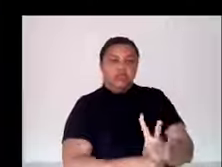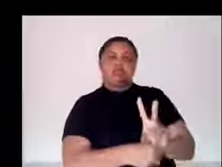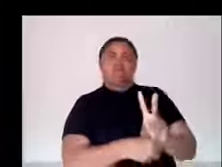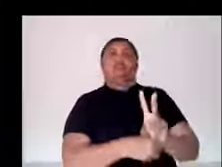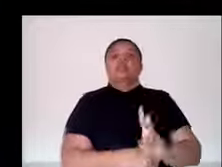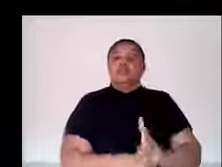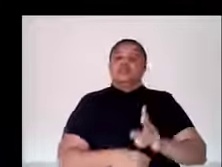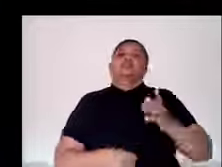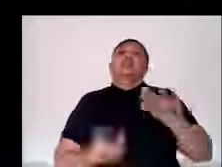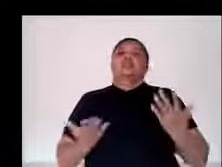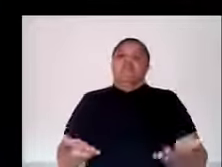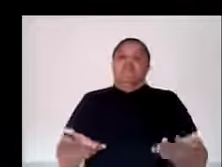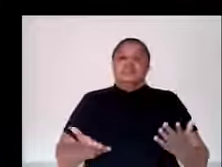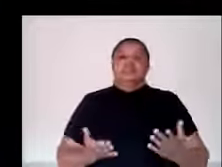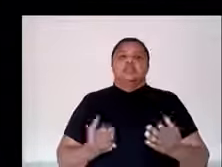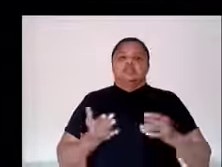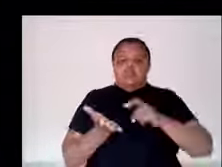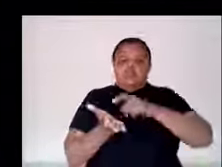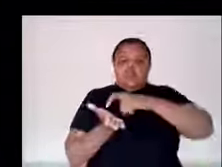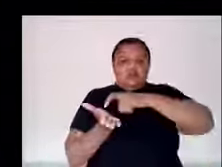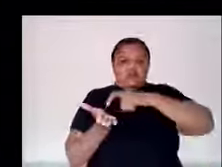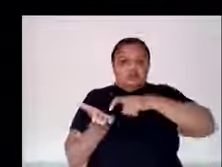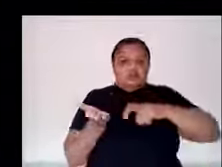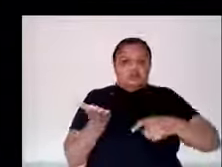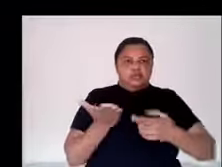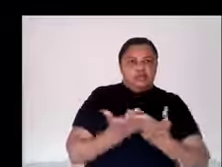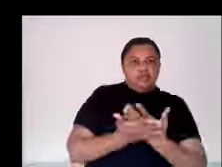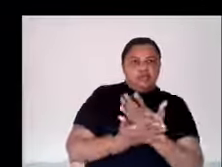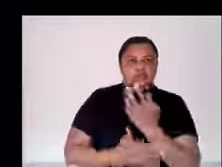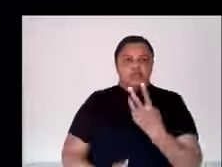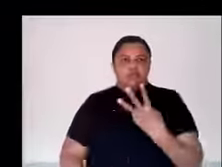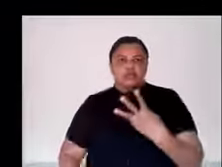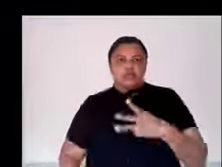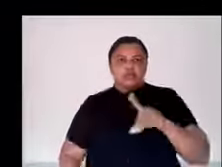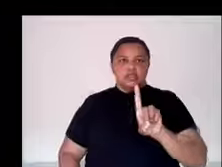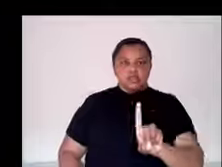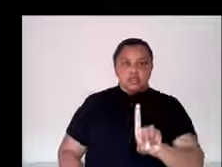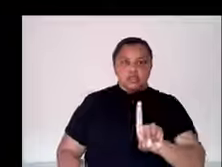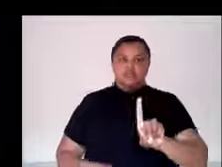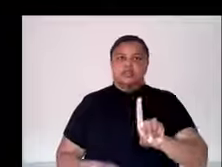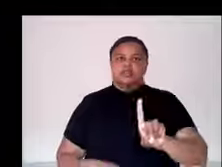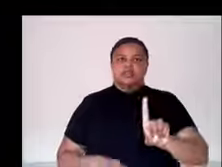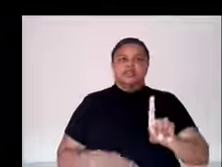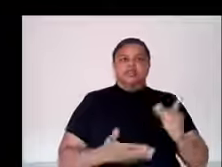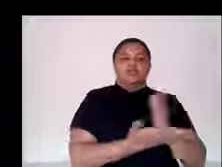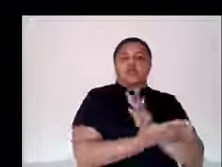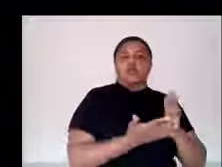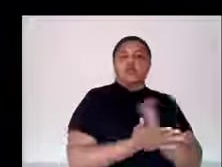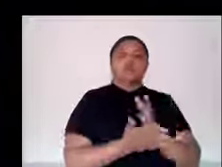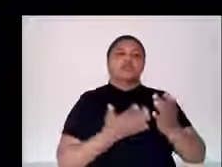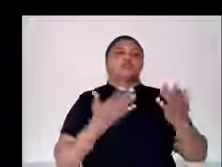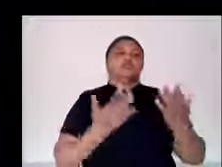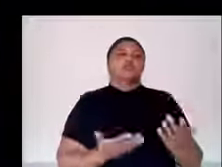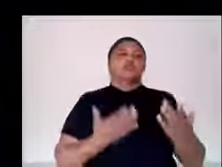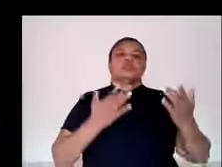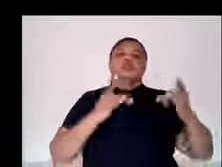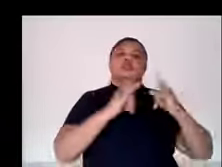um órgão do estado da SECTI, através do pessoal da MakeMA, que é um grupo de engenheiros que